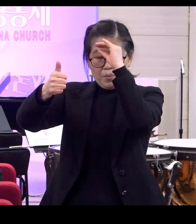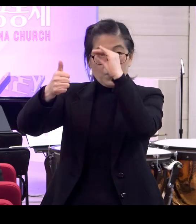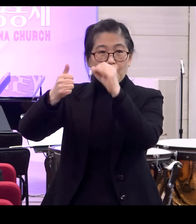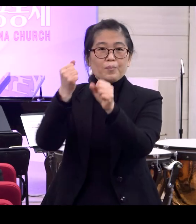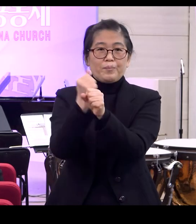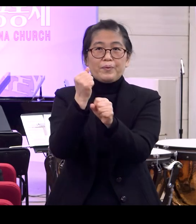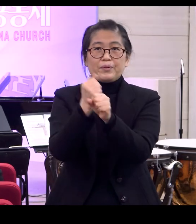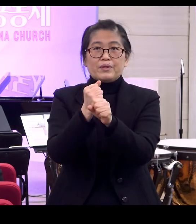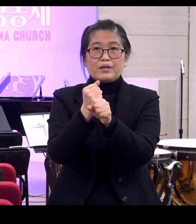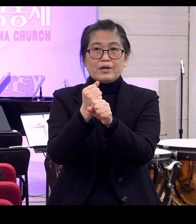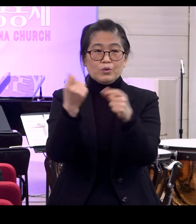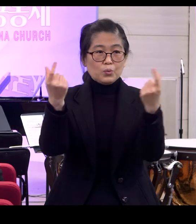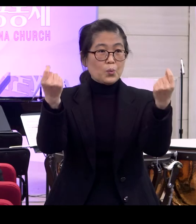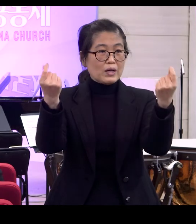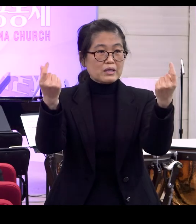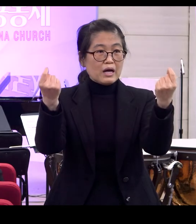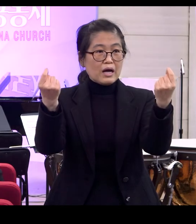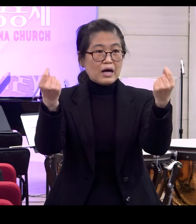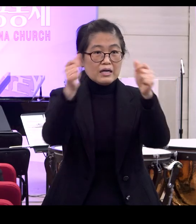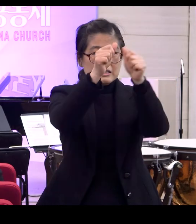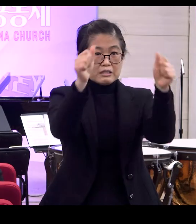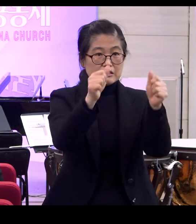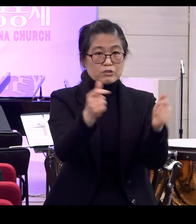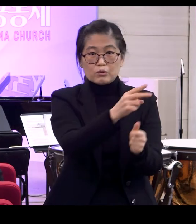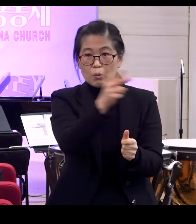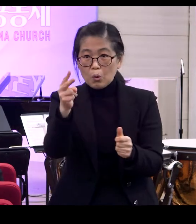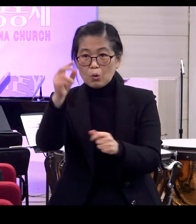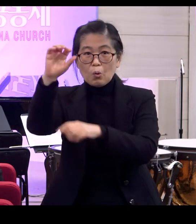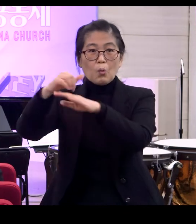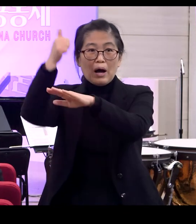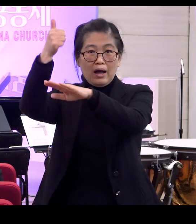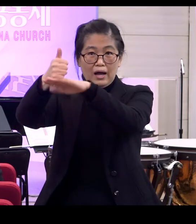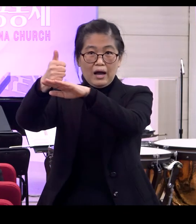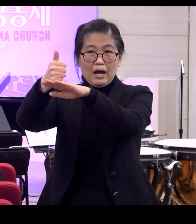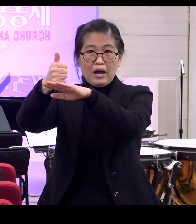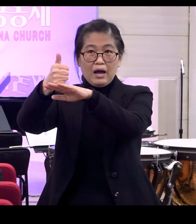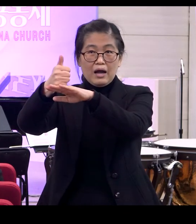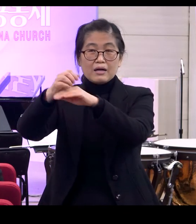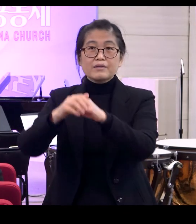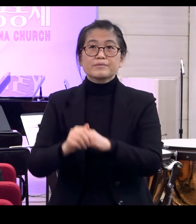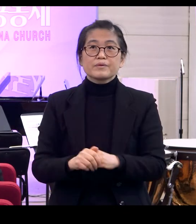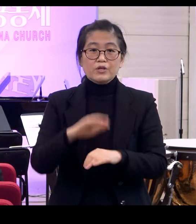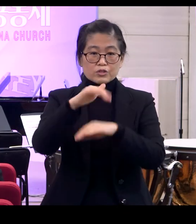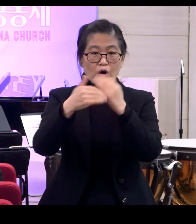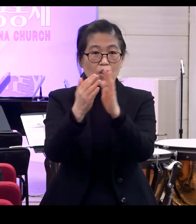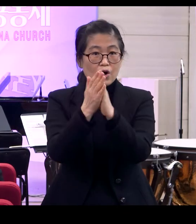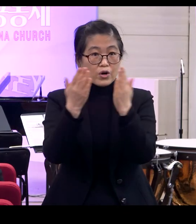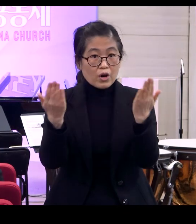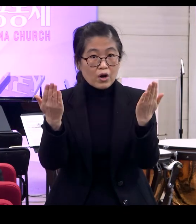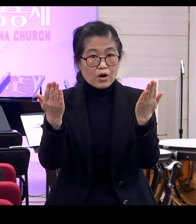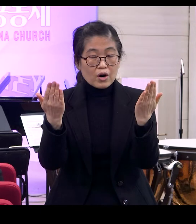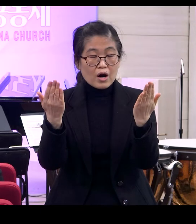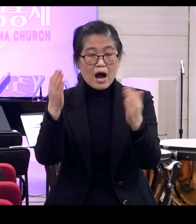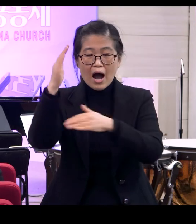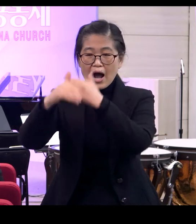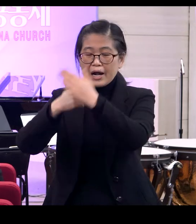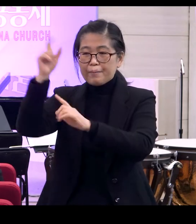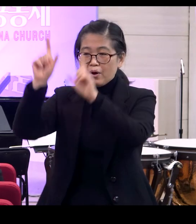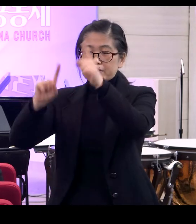말은 왕을 나타내는 말이에요 그러니까 성경은요 하나님의 형상대로 우리를 지었다는 말을 하면서 무슨 얘기를 하고